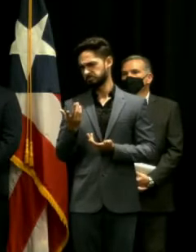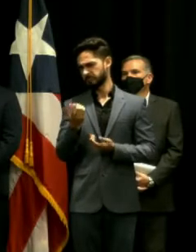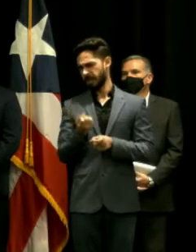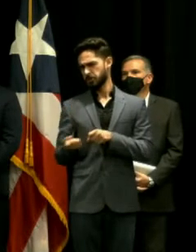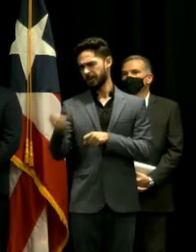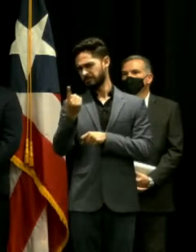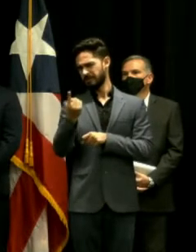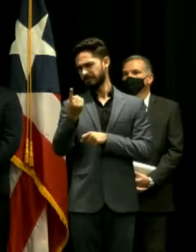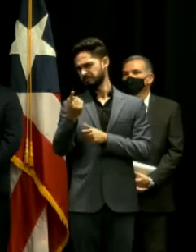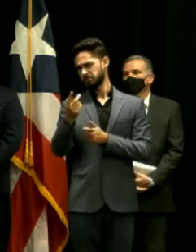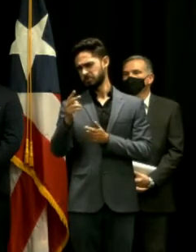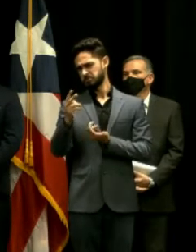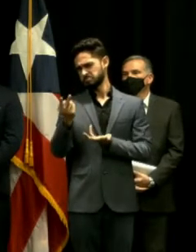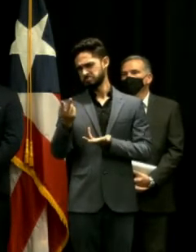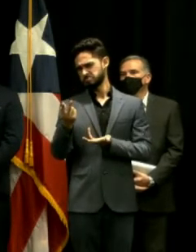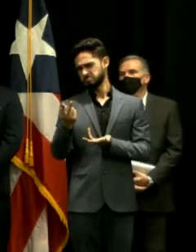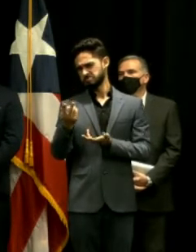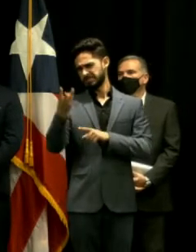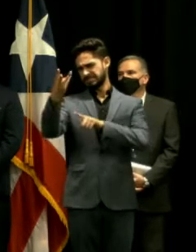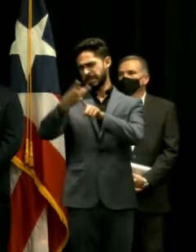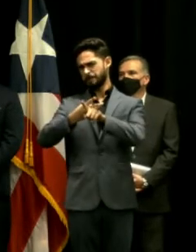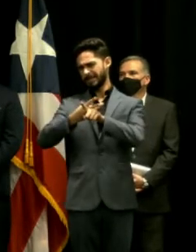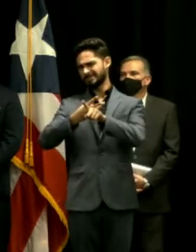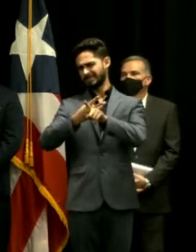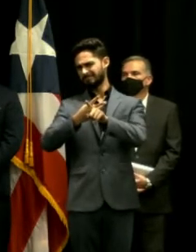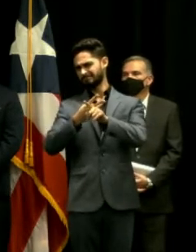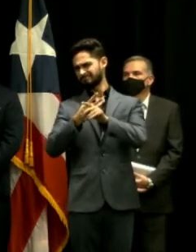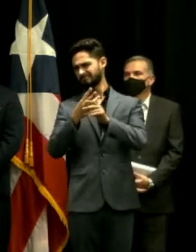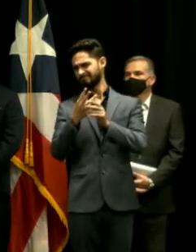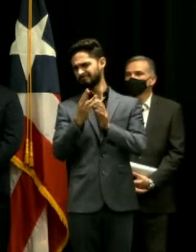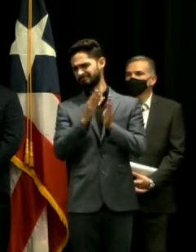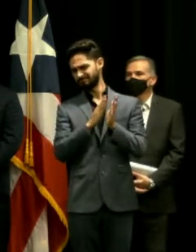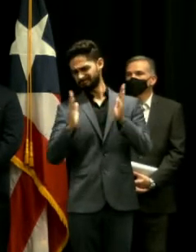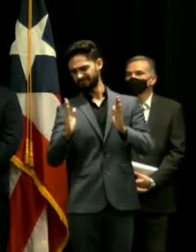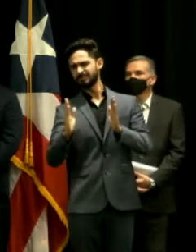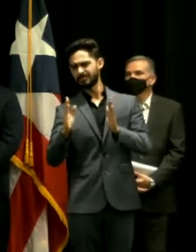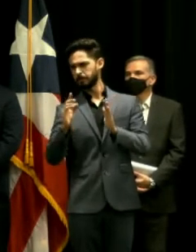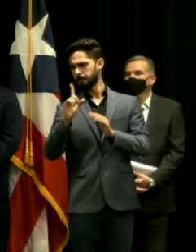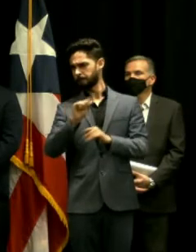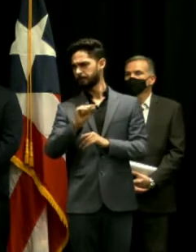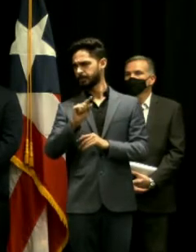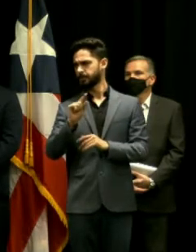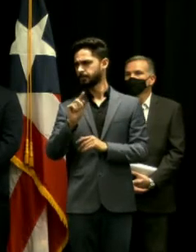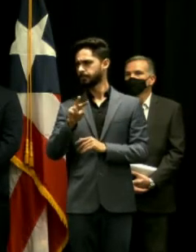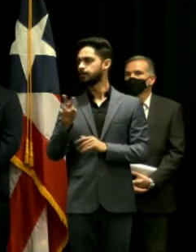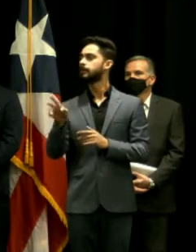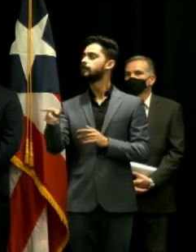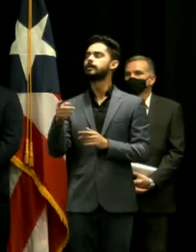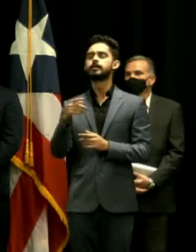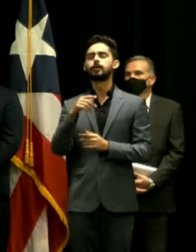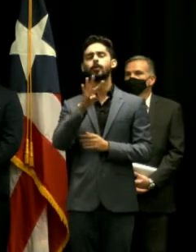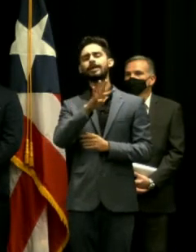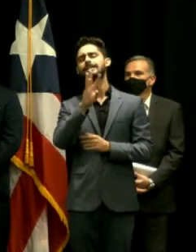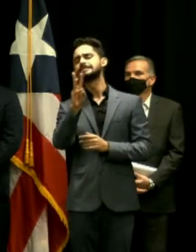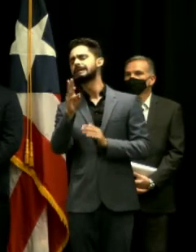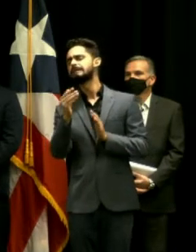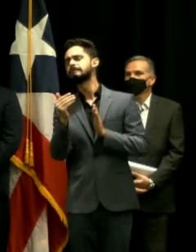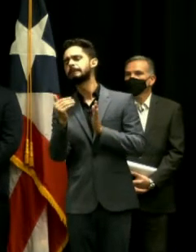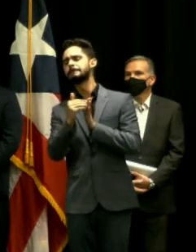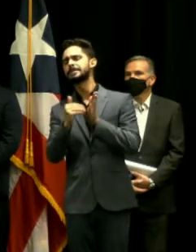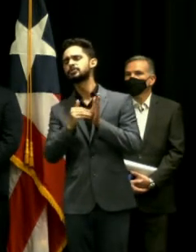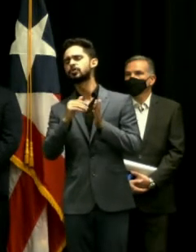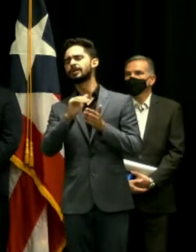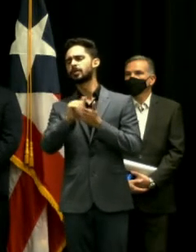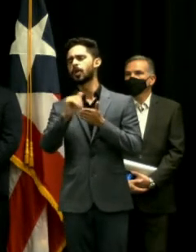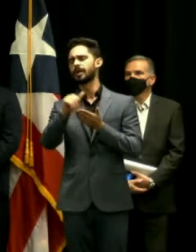tardar o sea segundo trimestre del año que viene entonces la diferencia respecto a los 46 millones que pone el gobierno federal y lo que sea que termine